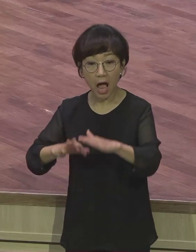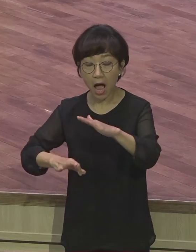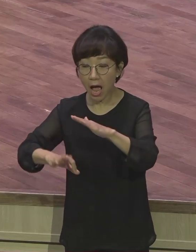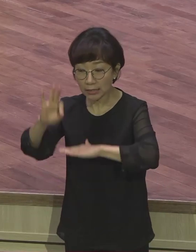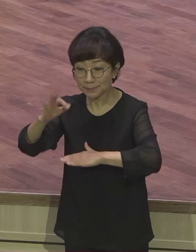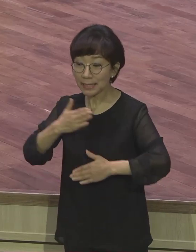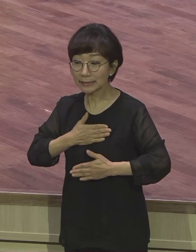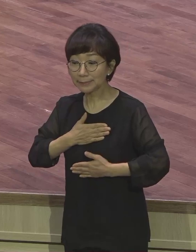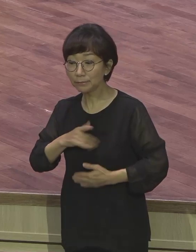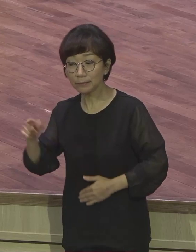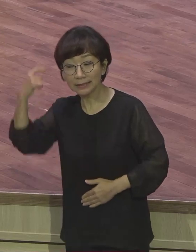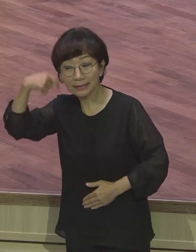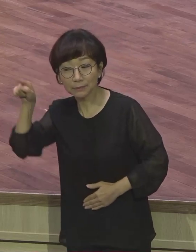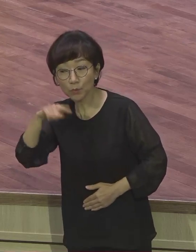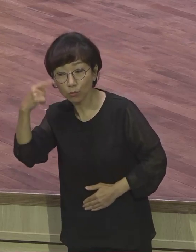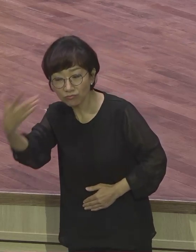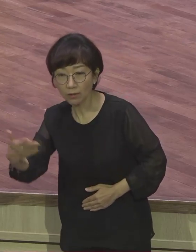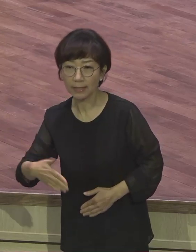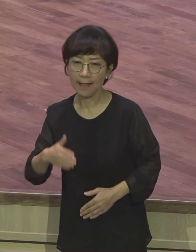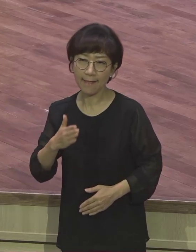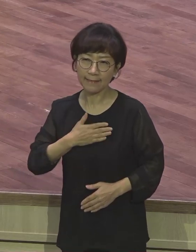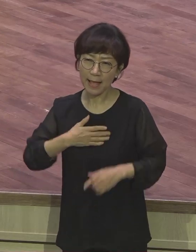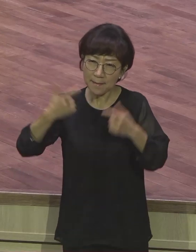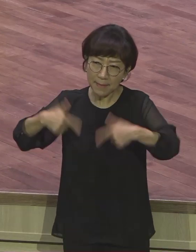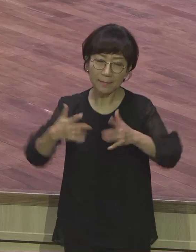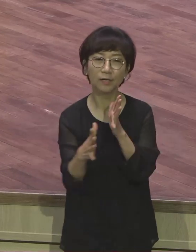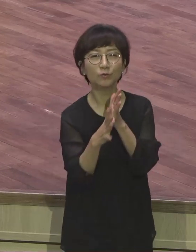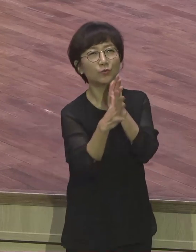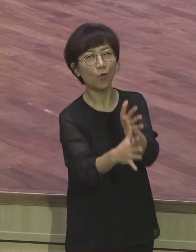출근한다. 매일 소풍 가는 기분으로.